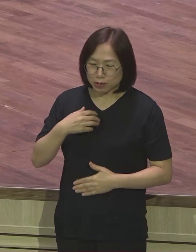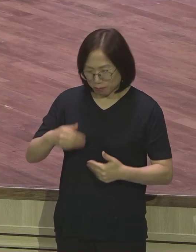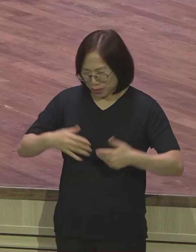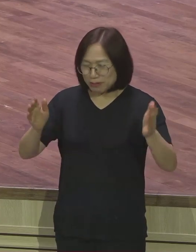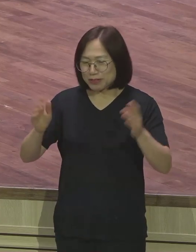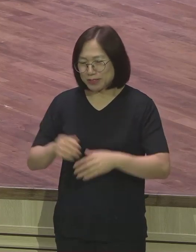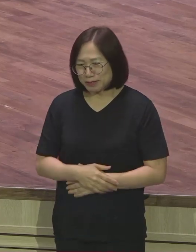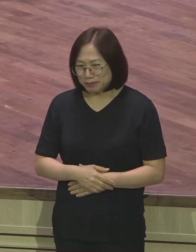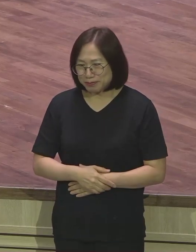없습니다